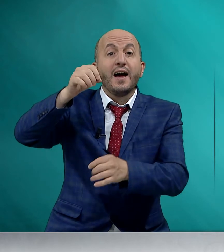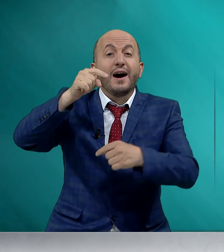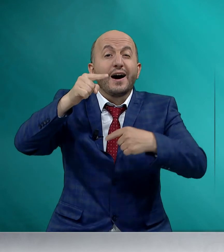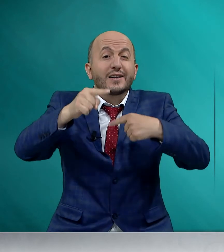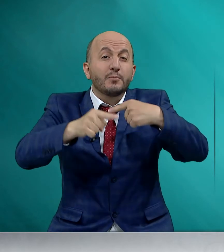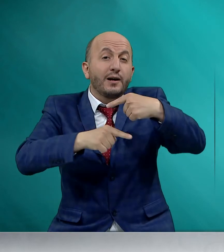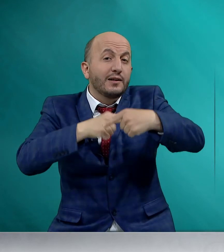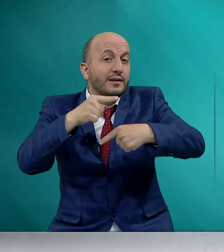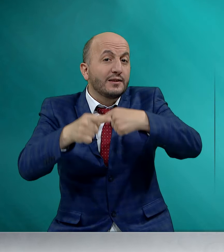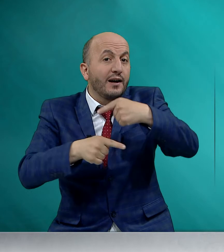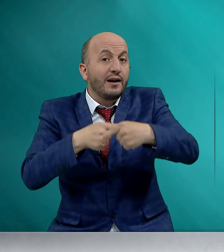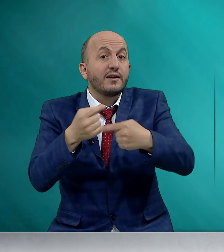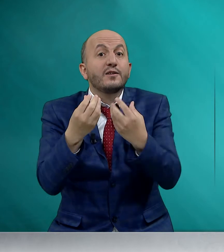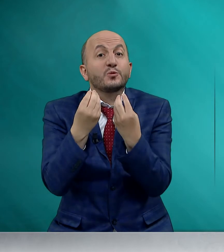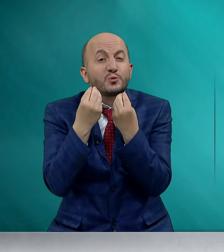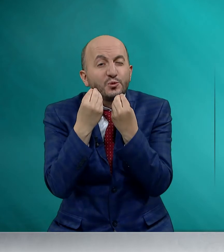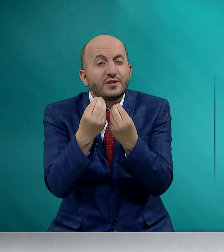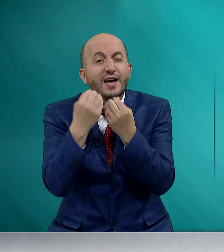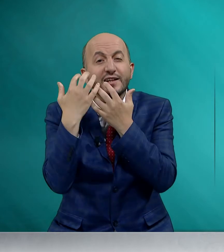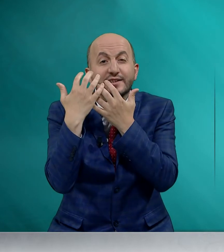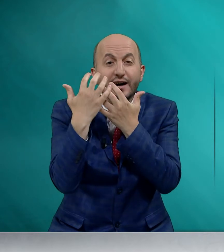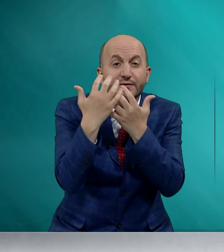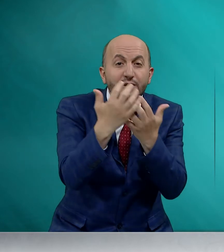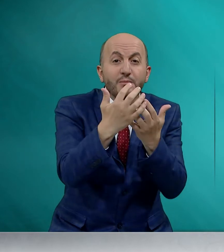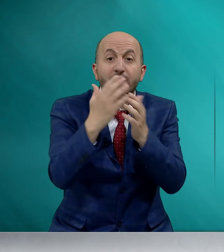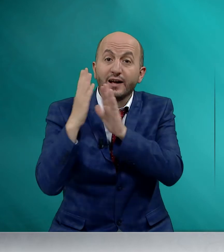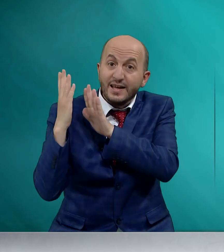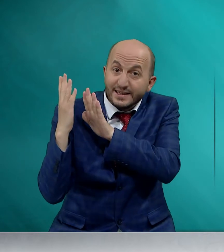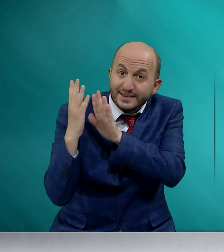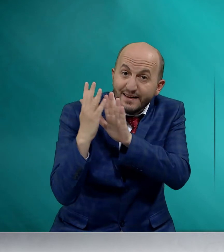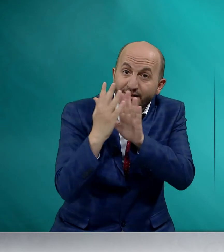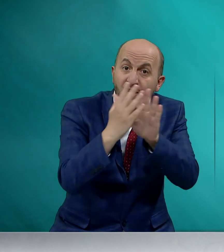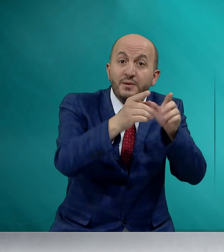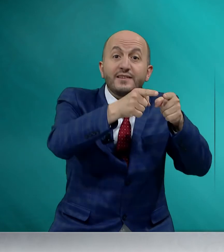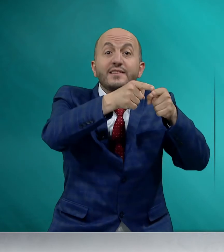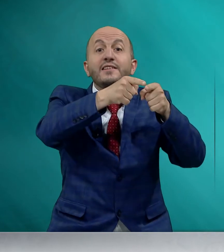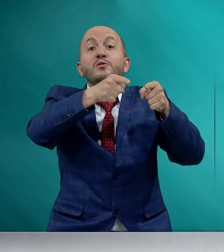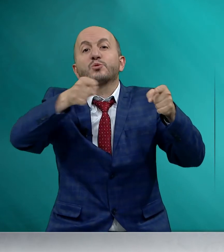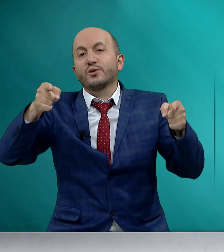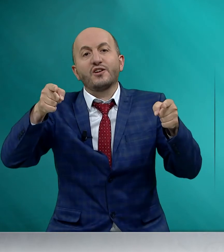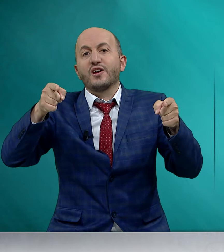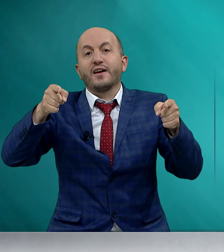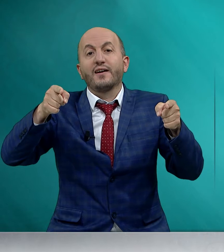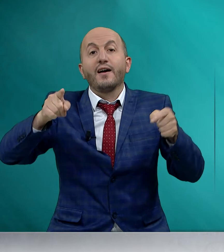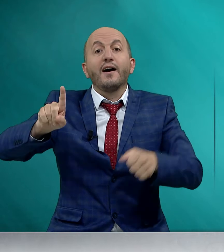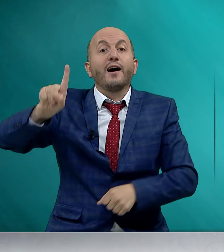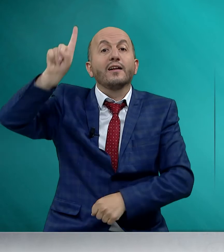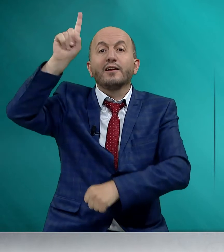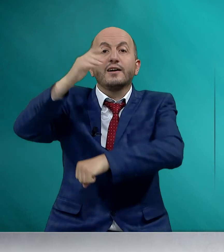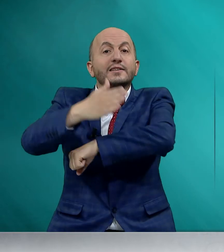akrabalarına güzel davranmaya devam ettiğin sürece, Allah'ın